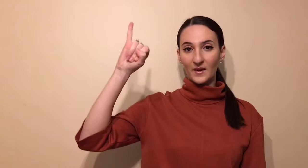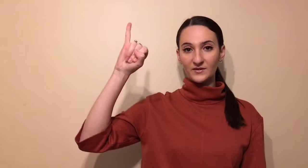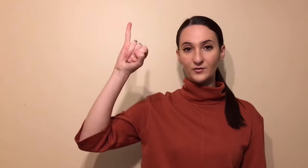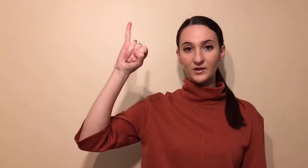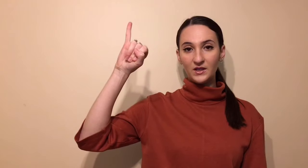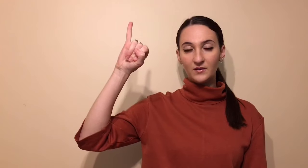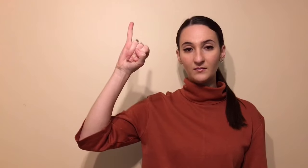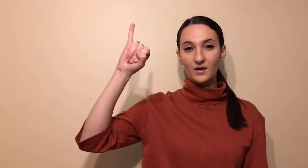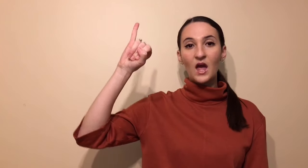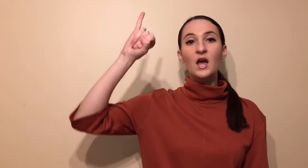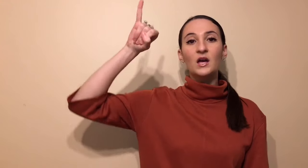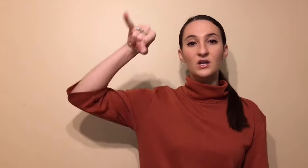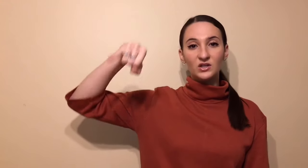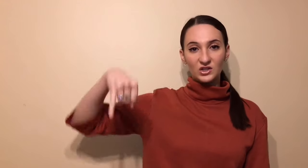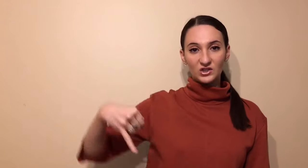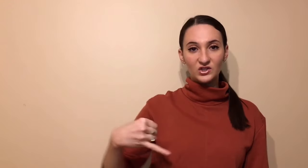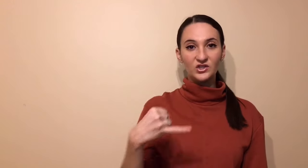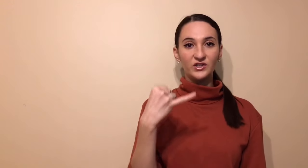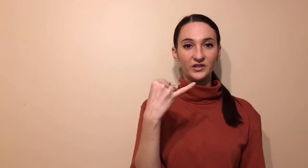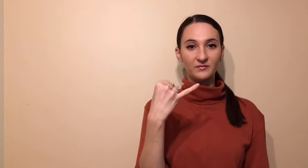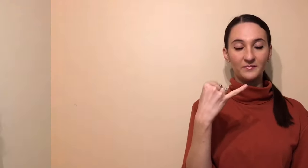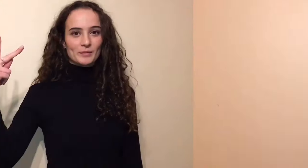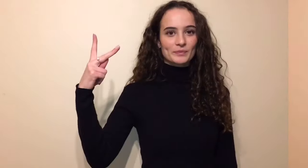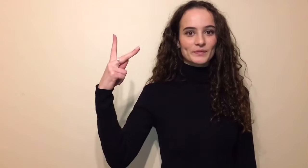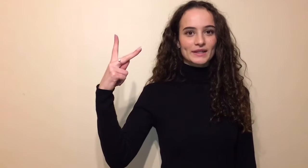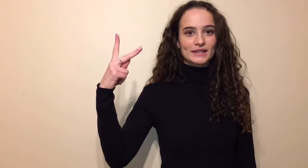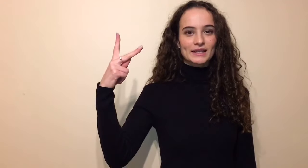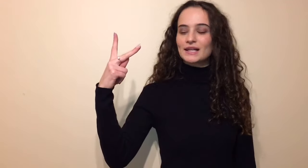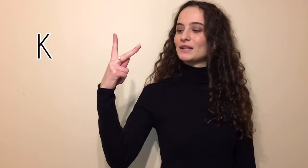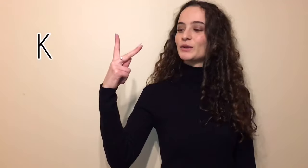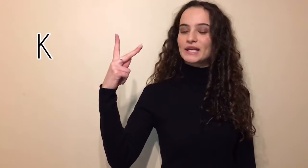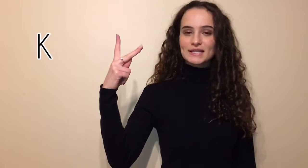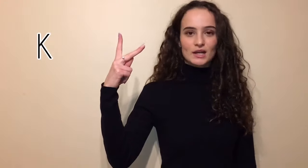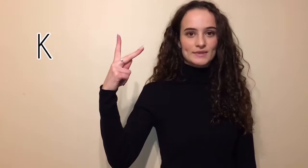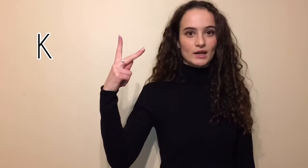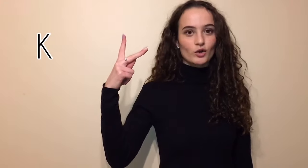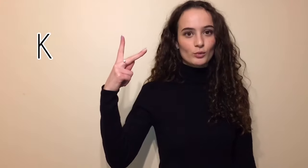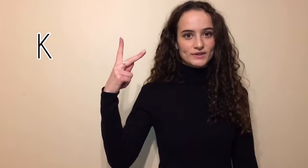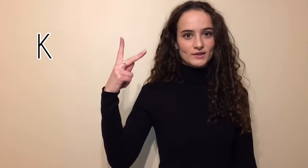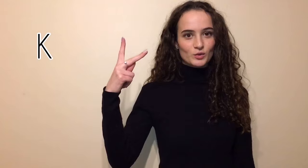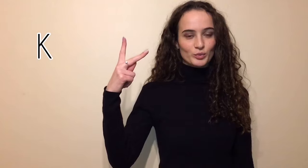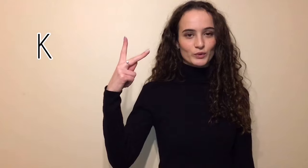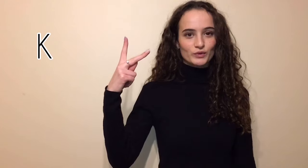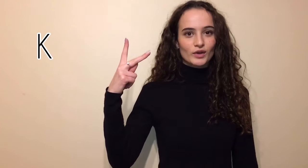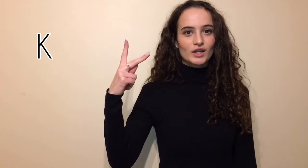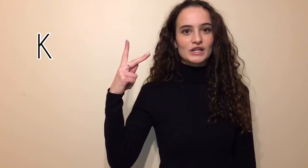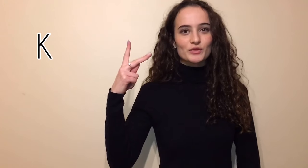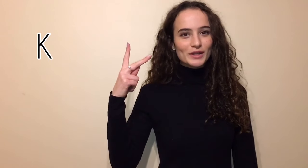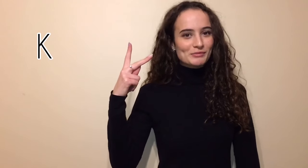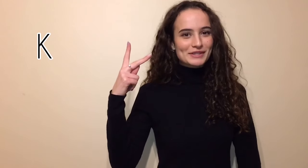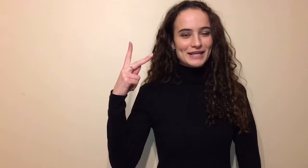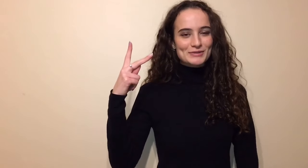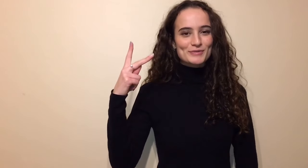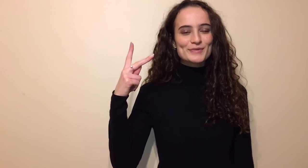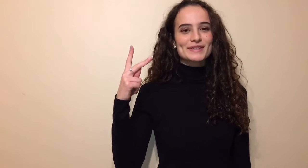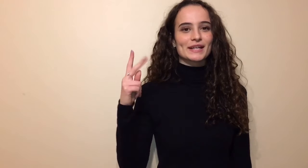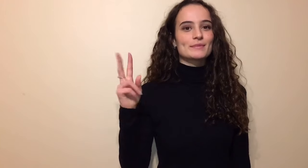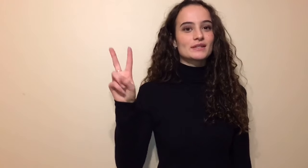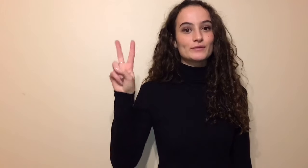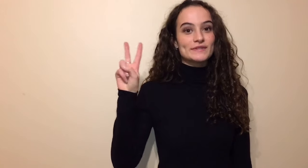Basse du I, J. K. Le K, c'est comme ça. Alors, comment ça se compose ? Je vais vous donner une petite astuce. C'est comme si vous